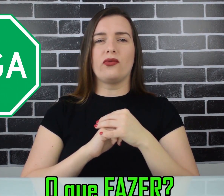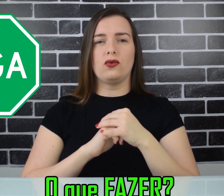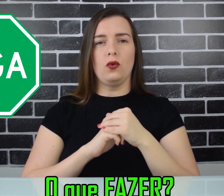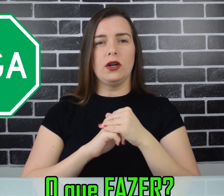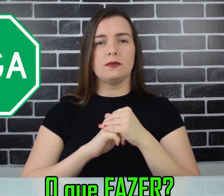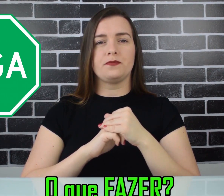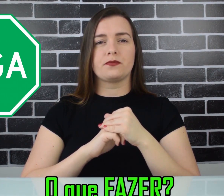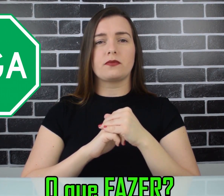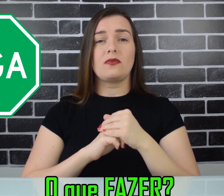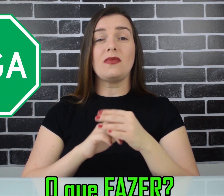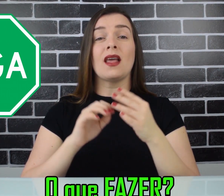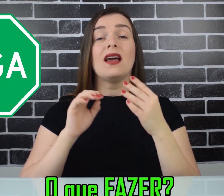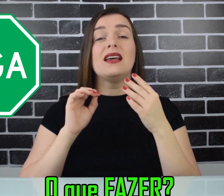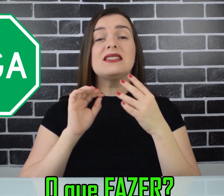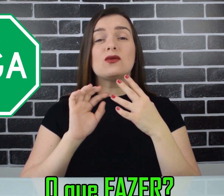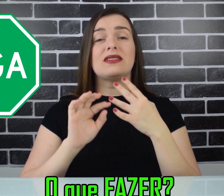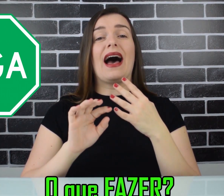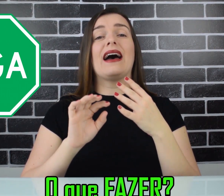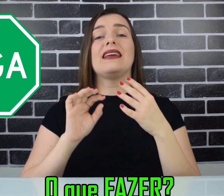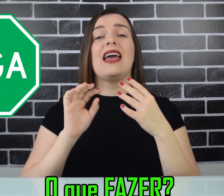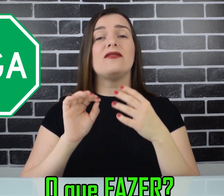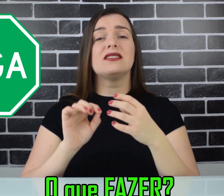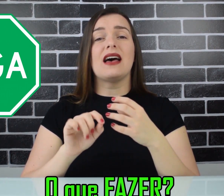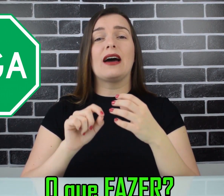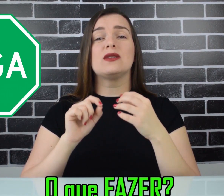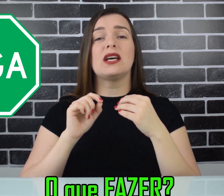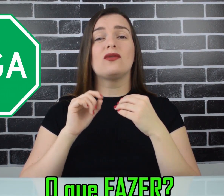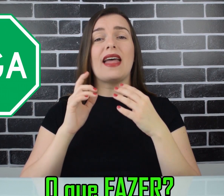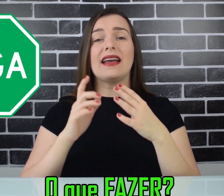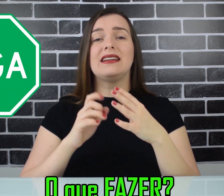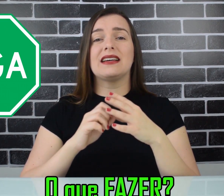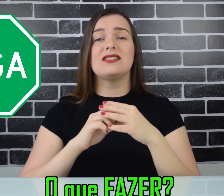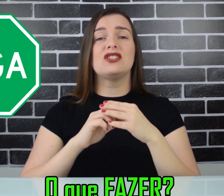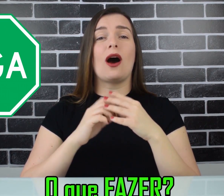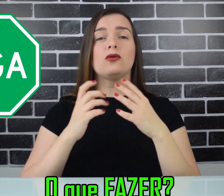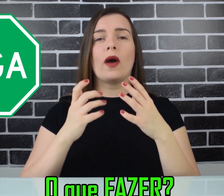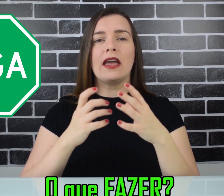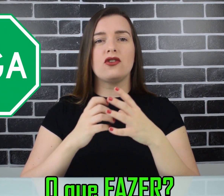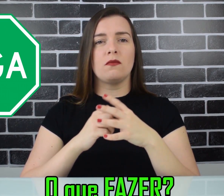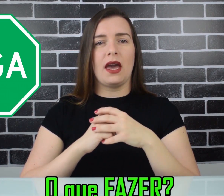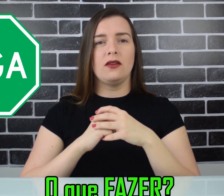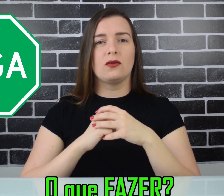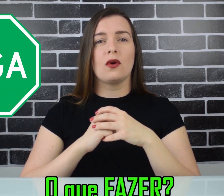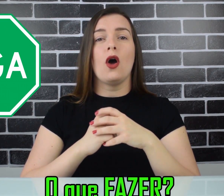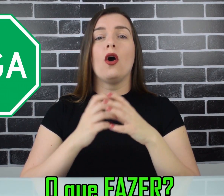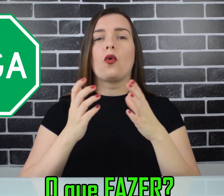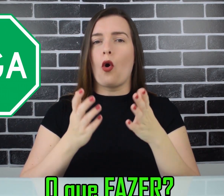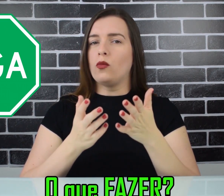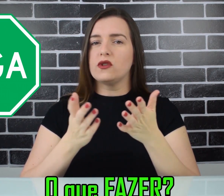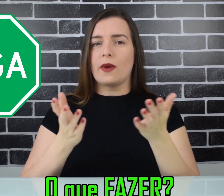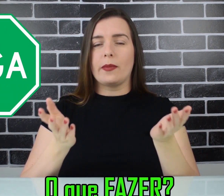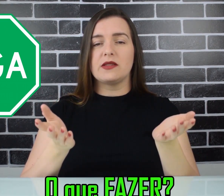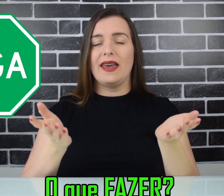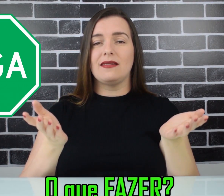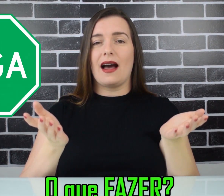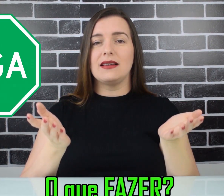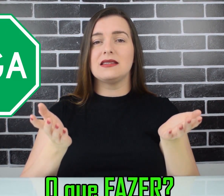futura? Estudar e revisar usando técnicas de alto rendimento, como os mapas mentais